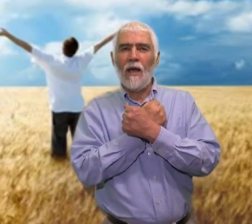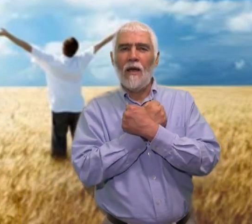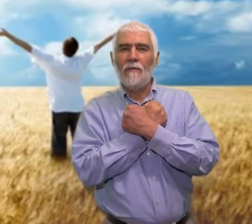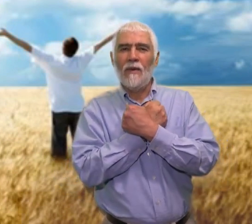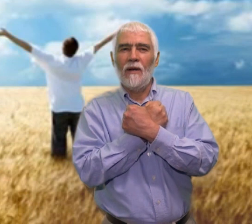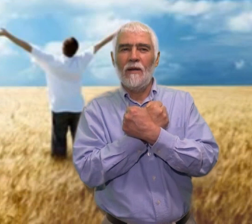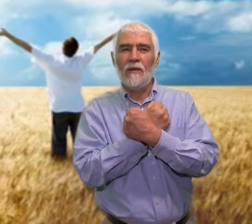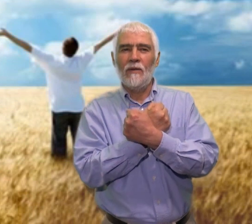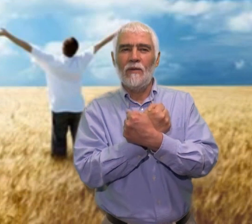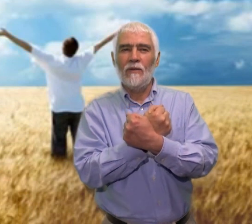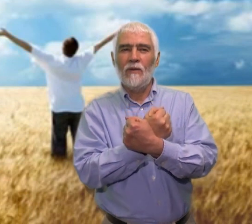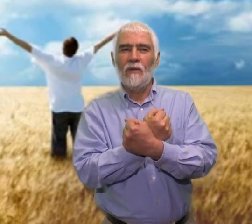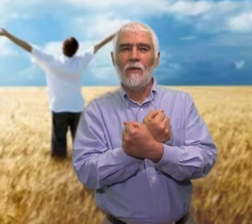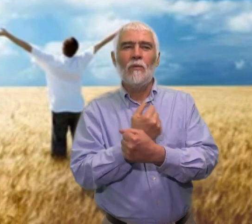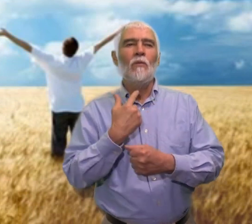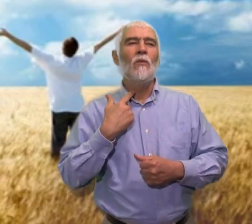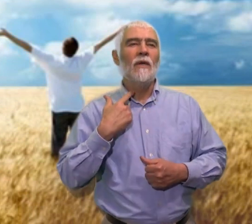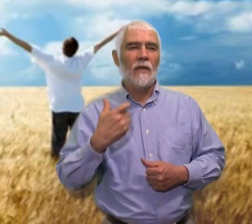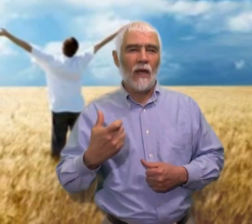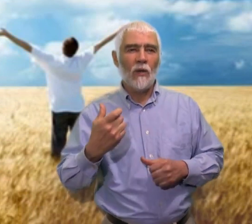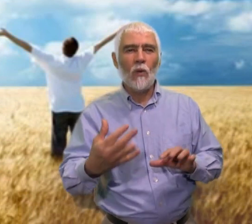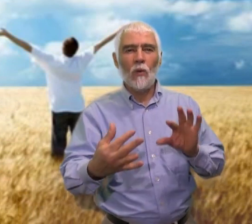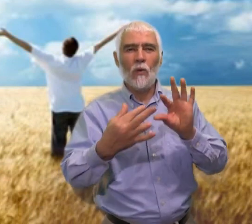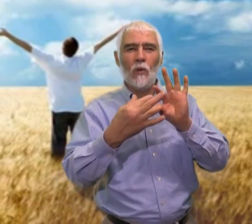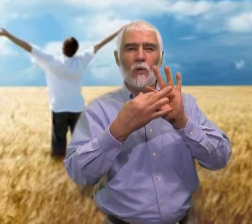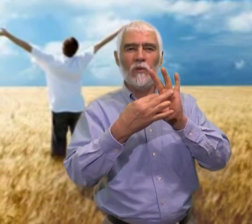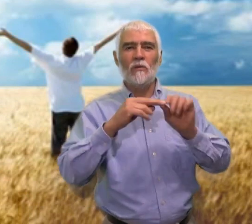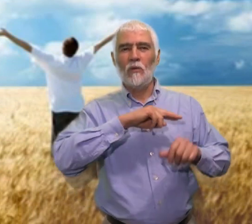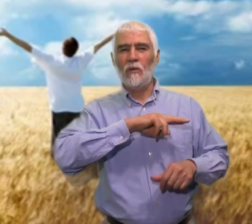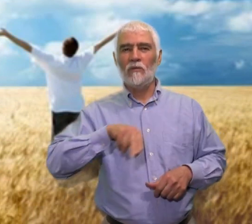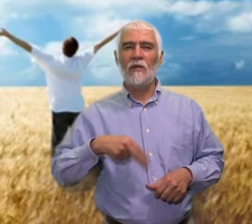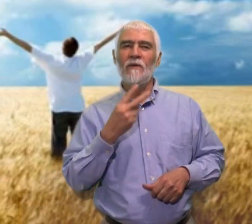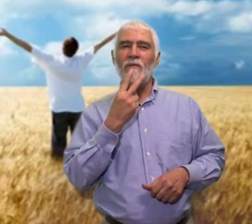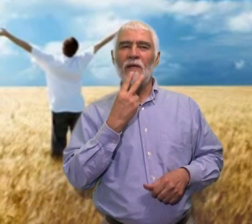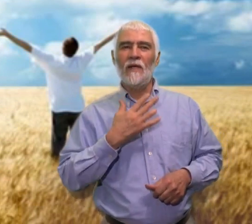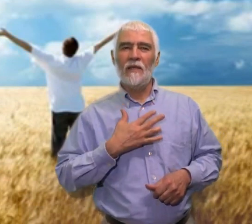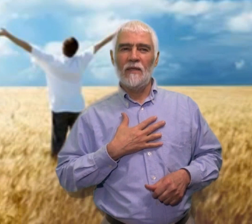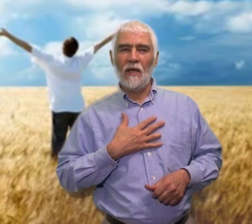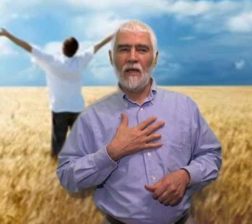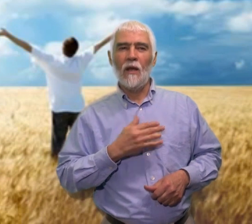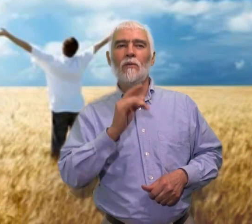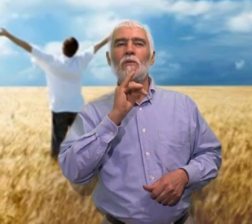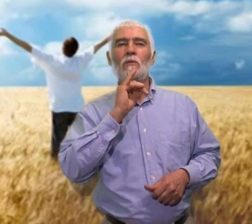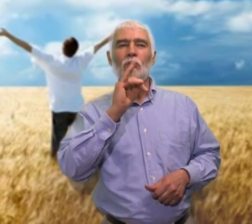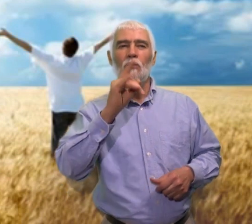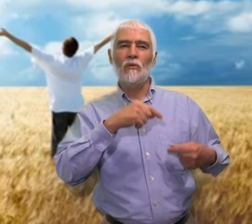amado, porque unes nuestras vidas a tu